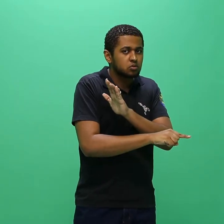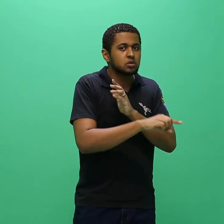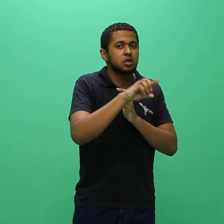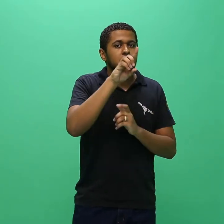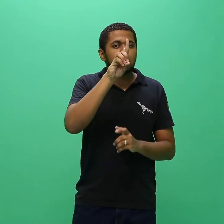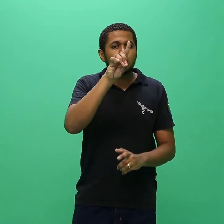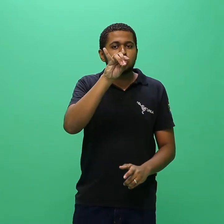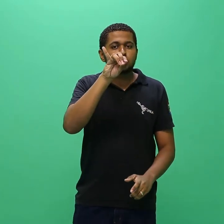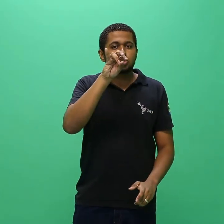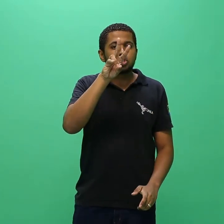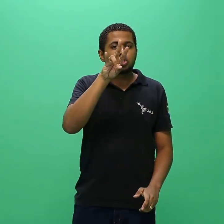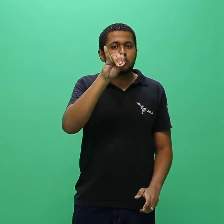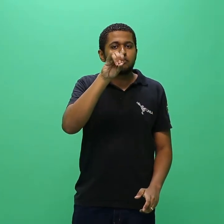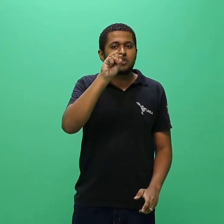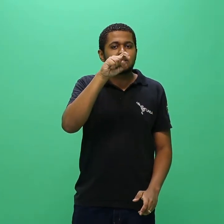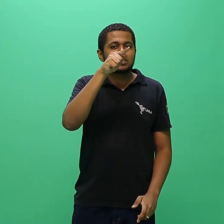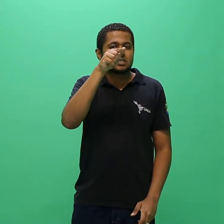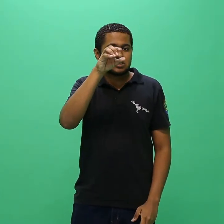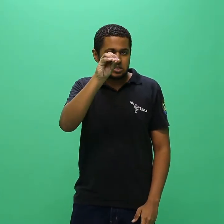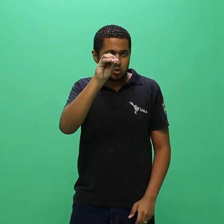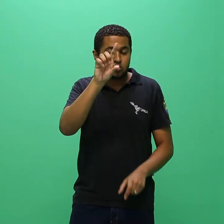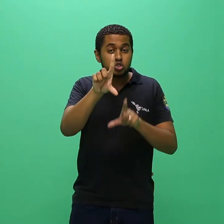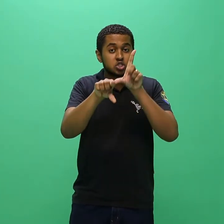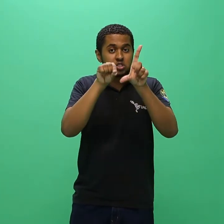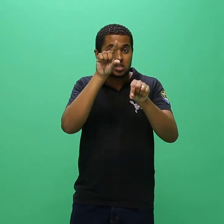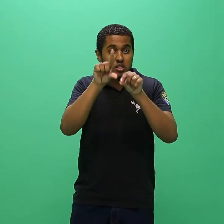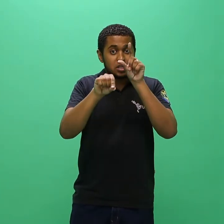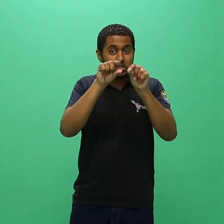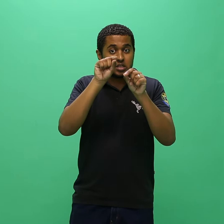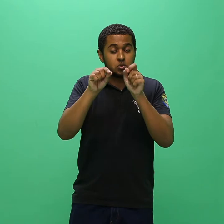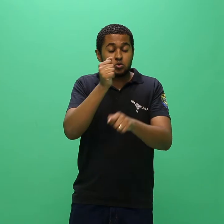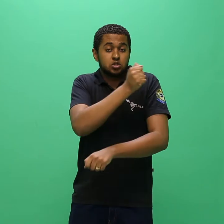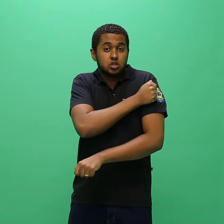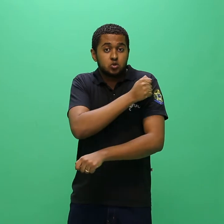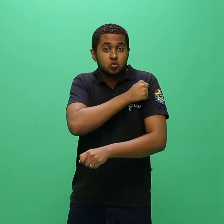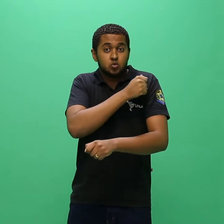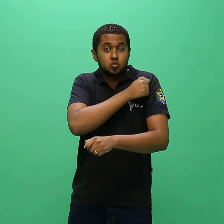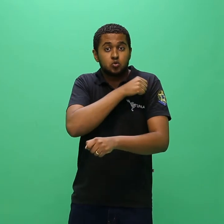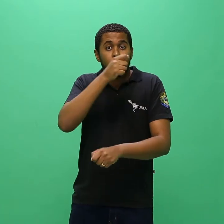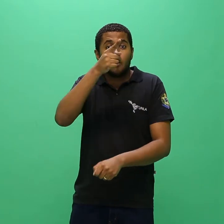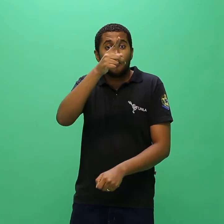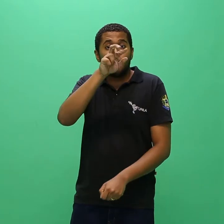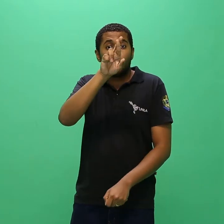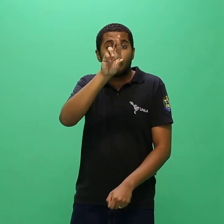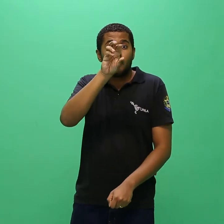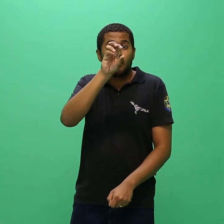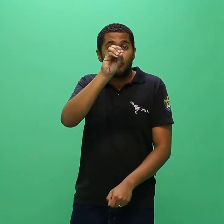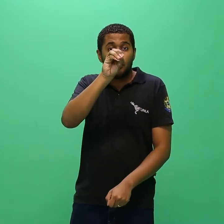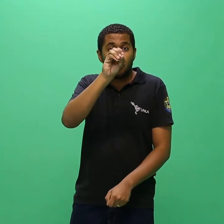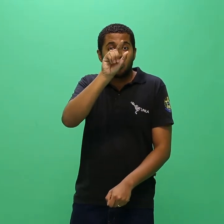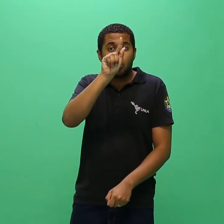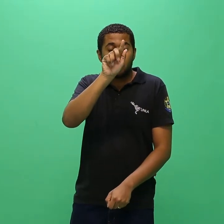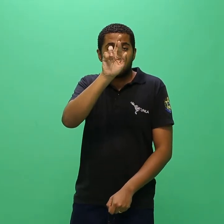da Pró-Reitoria de Graduação, PROGRADE, por meio do endereço eletrônico selecão